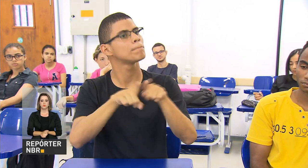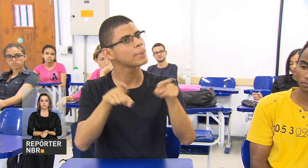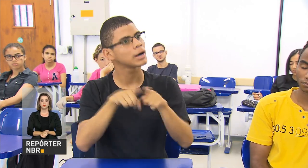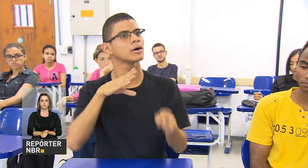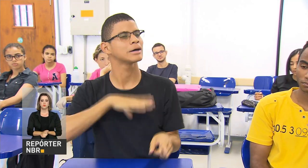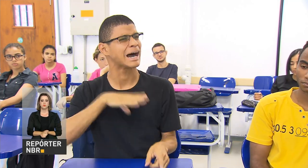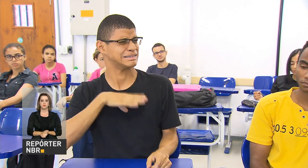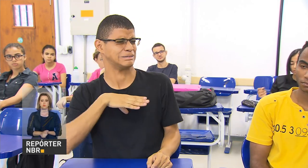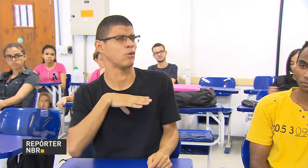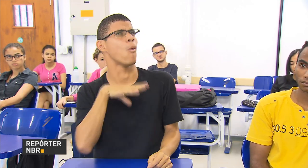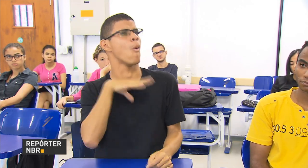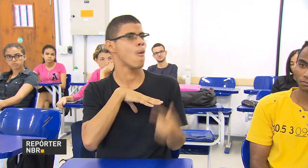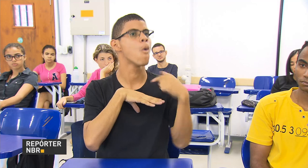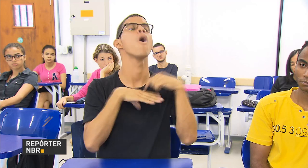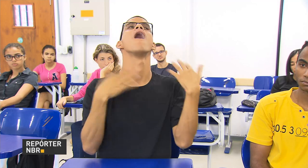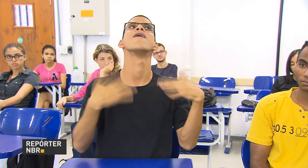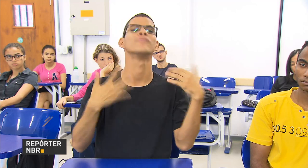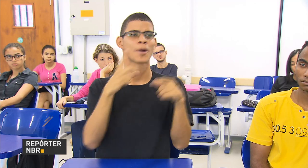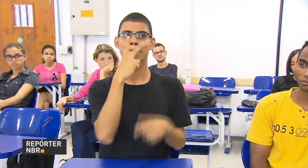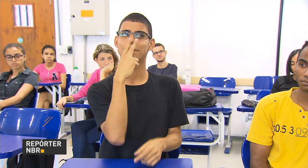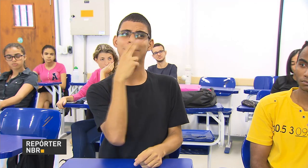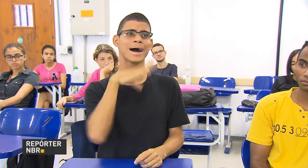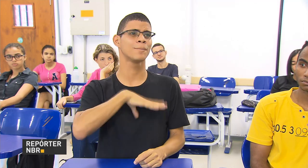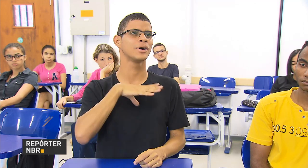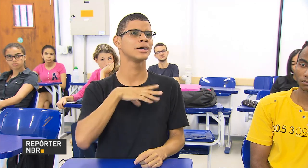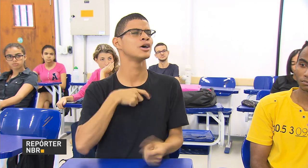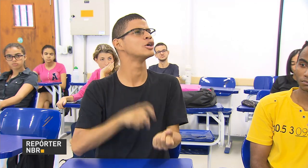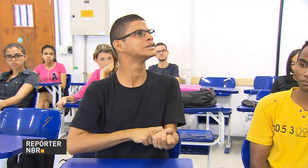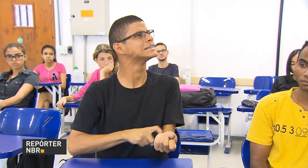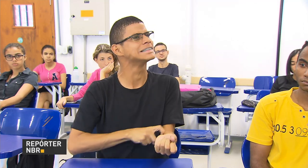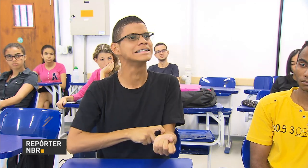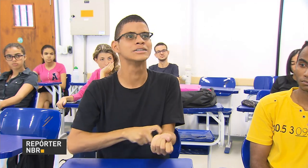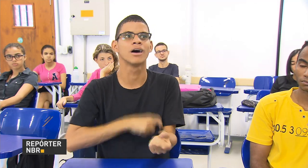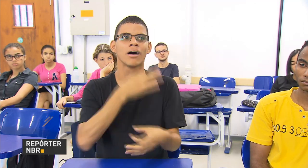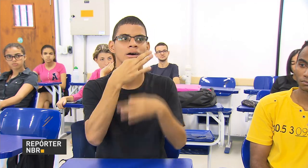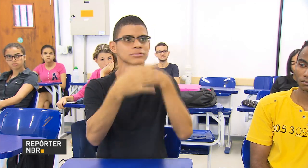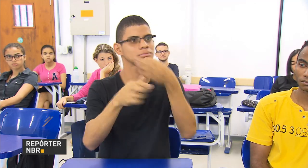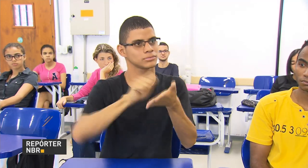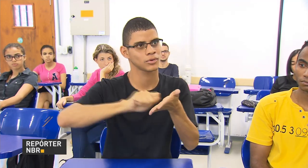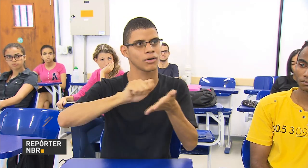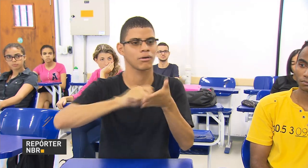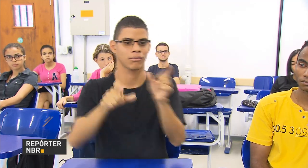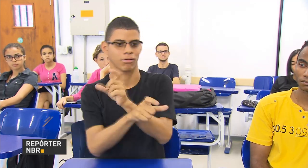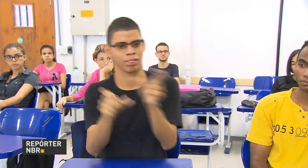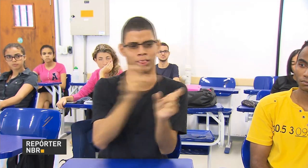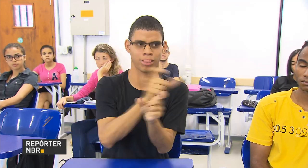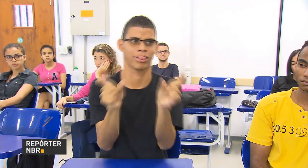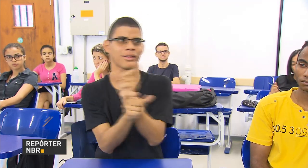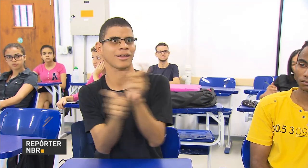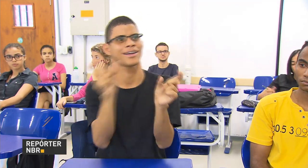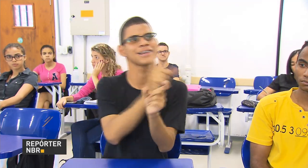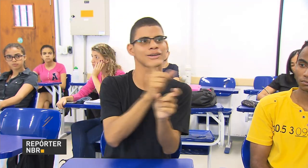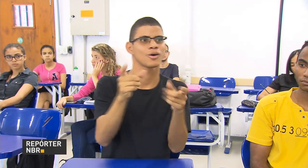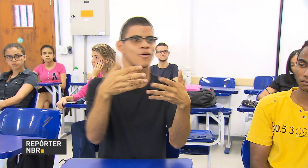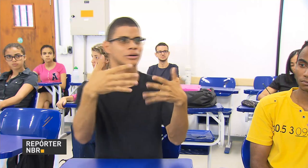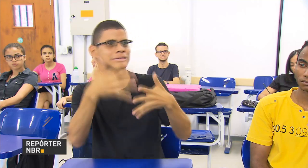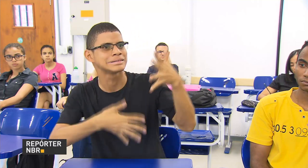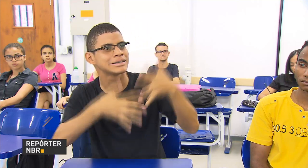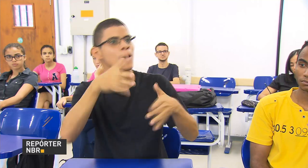conseguir aprender e desenvolver. Então assim, português era o mais difícil, às vezes eu ficava até nervoso, como é que eu organizava as palavras,